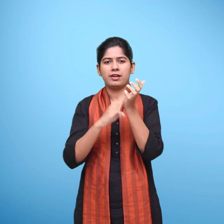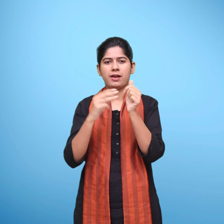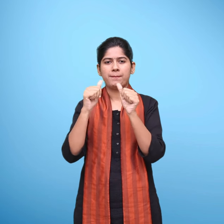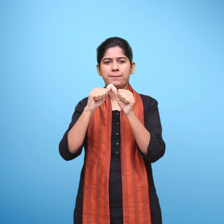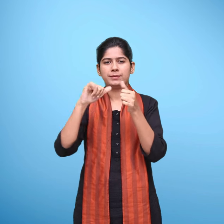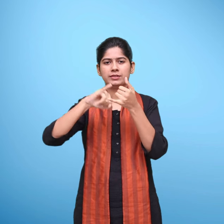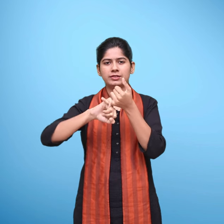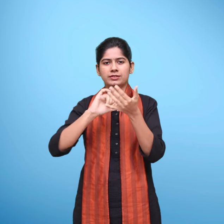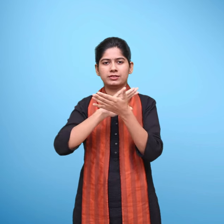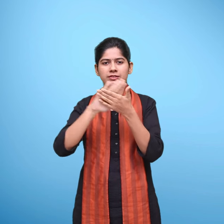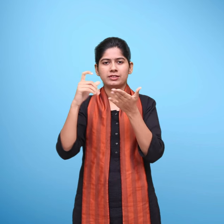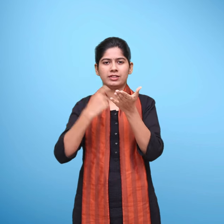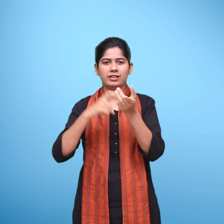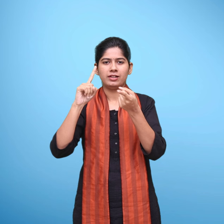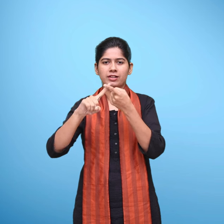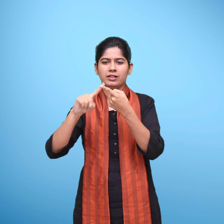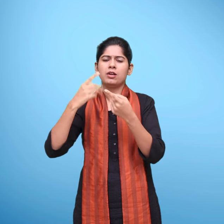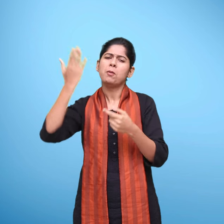मध्यप्रदेश भूपाल